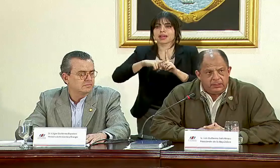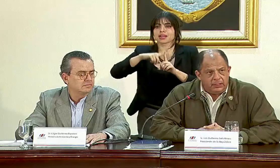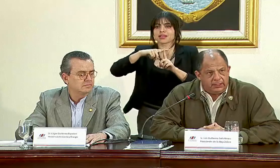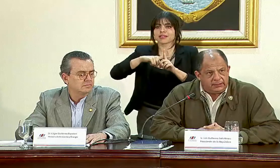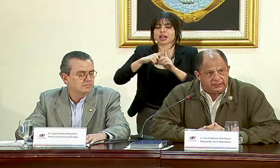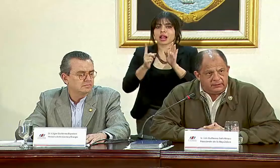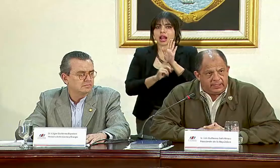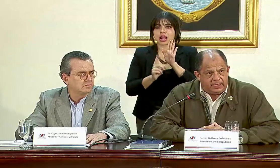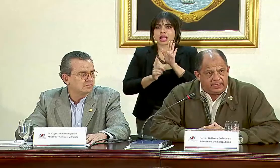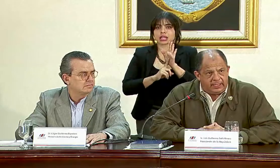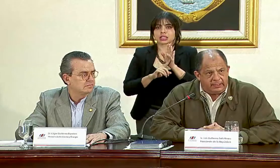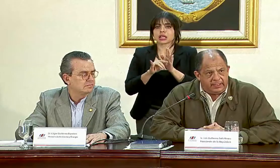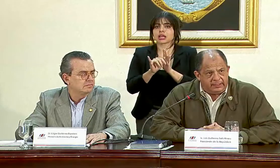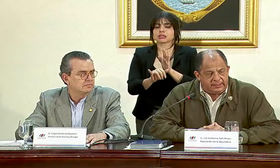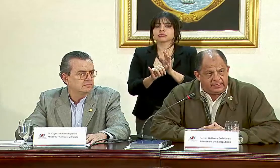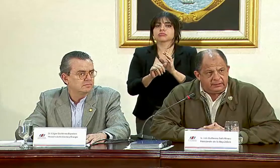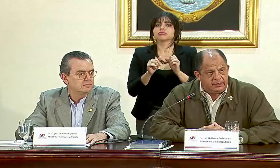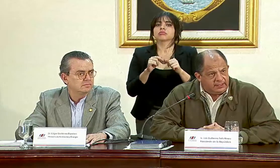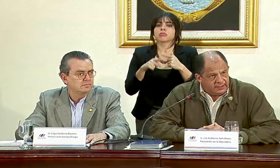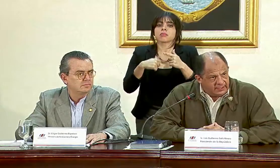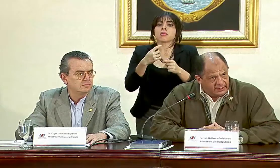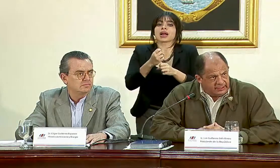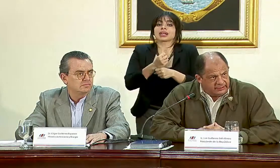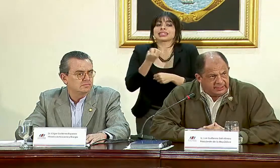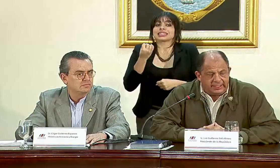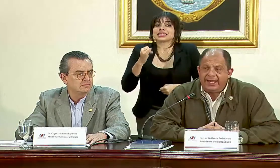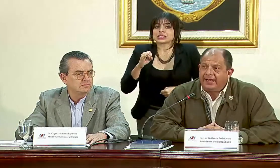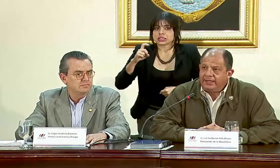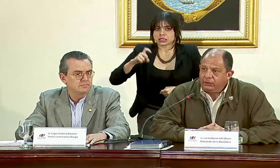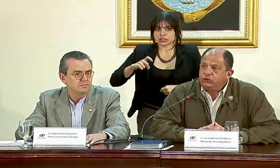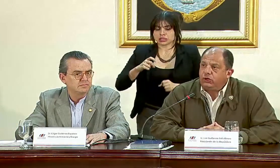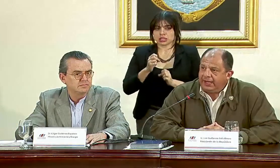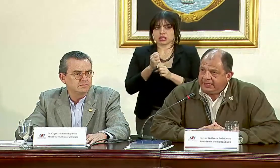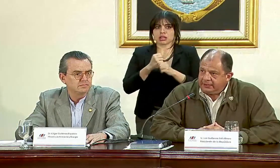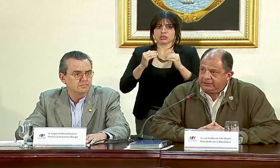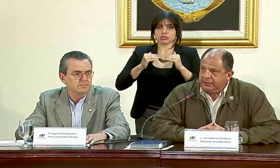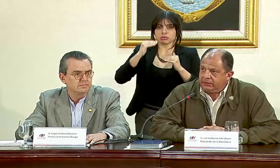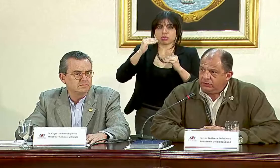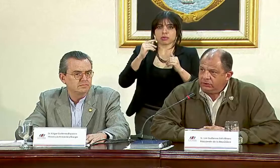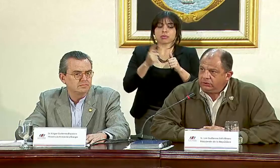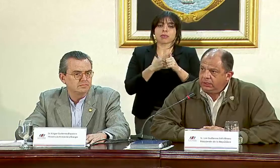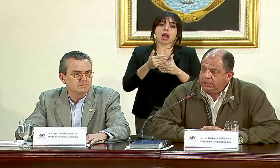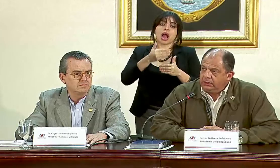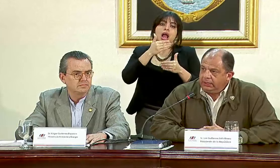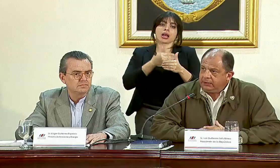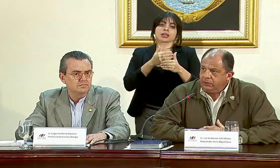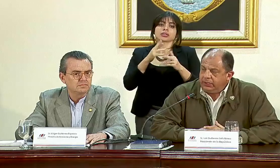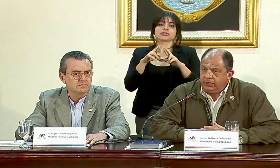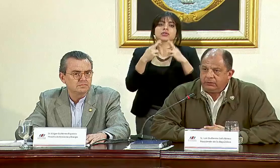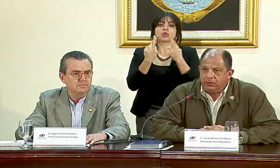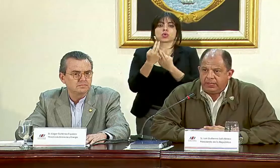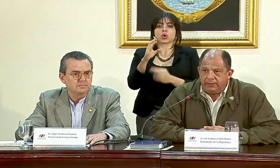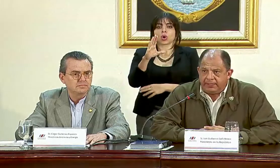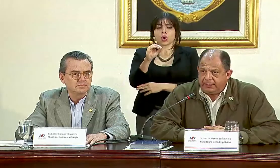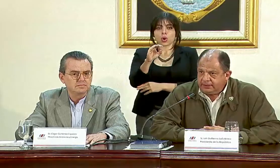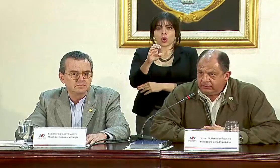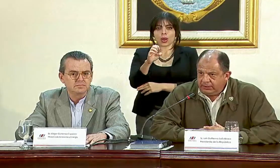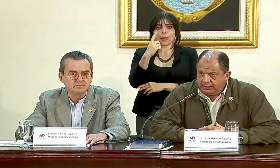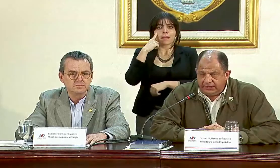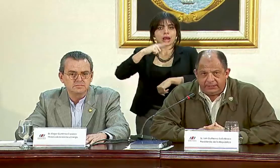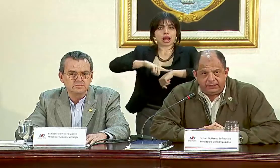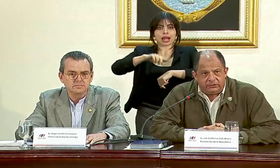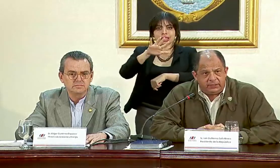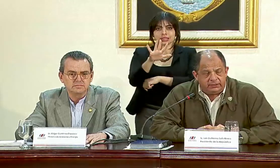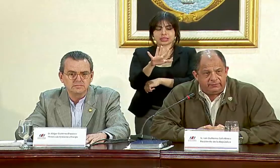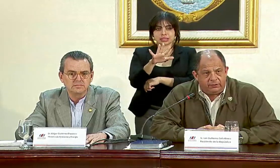alerta. Esta se va a realizar, si es que hay que realizarla, incluso antes de la reunión del COE convocada para las